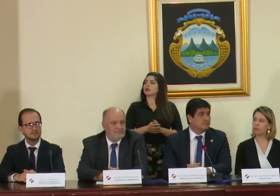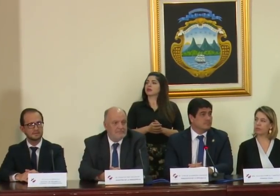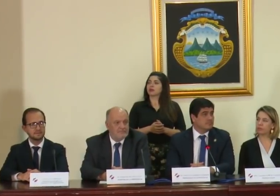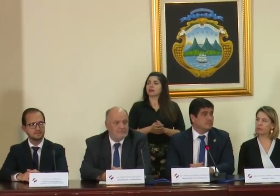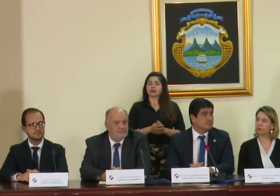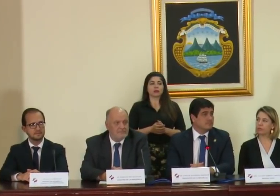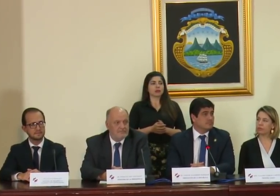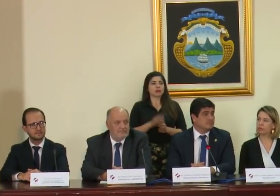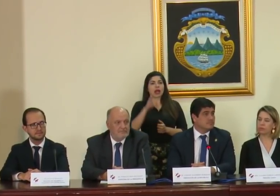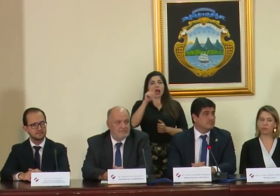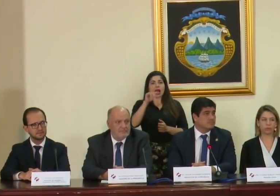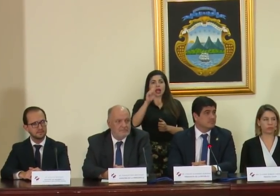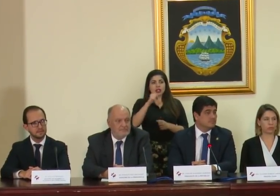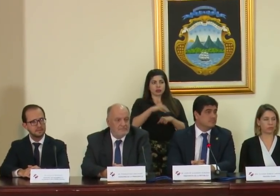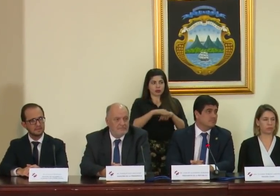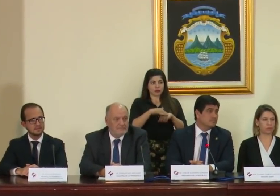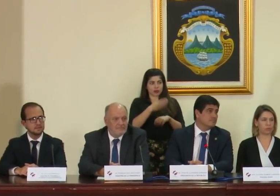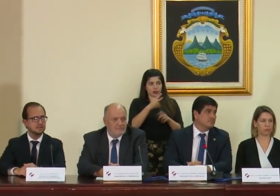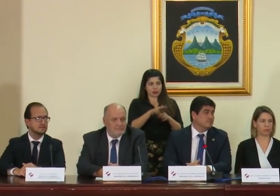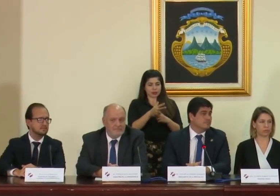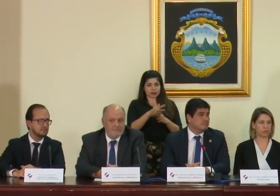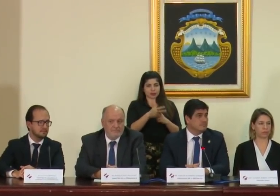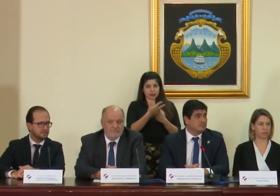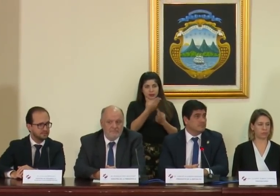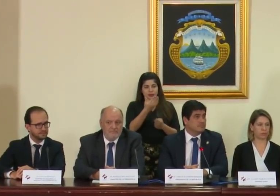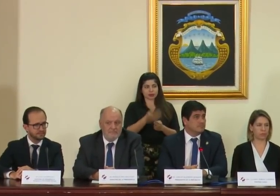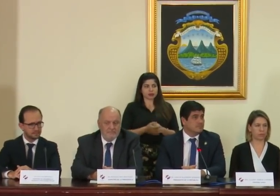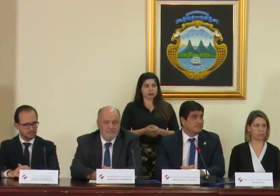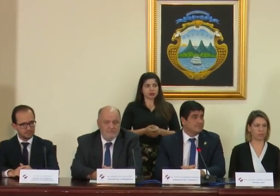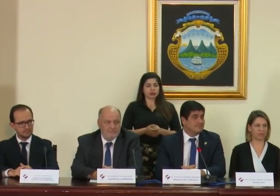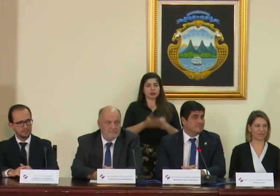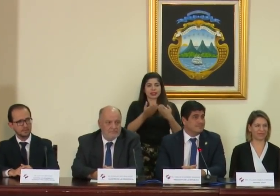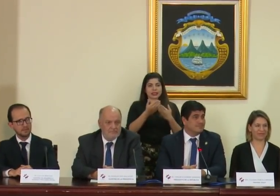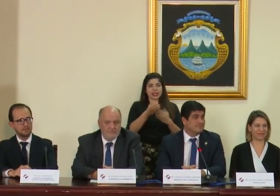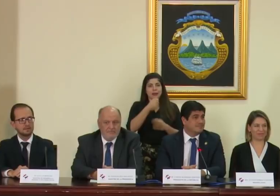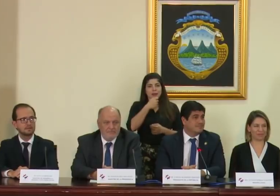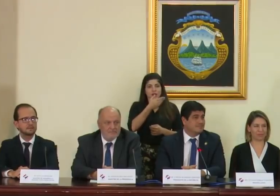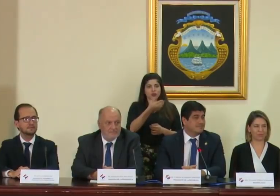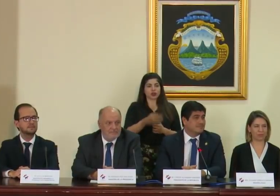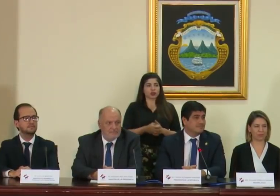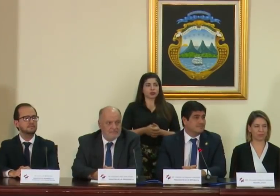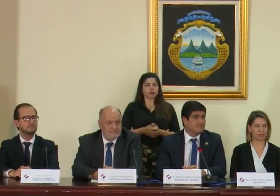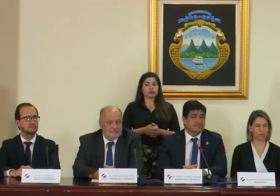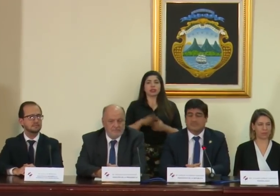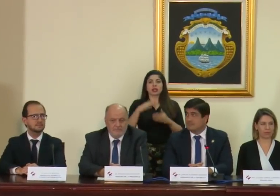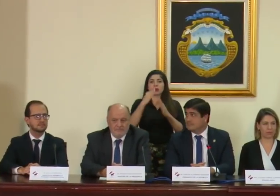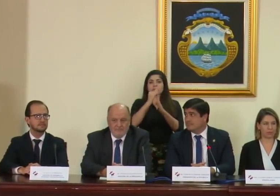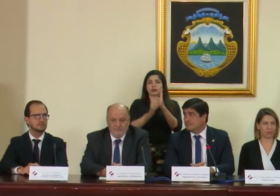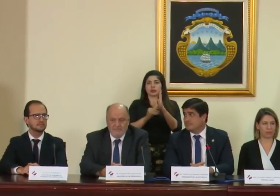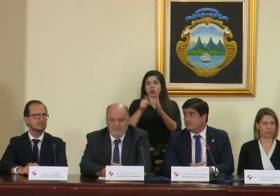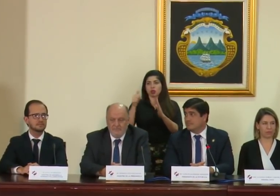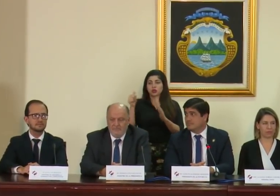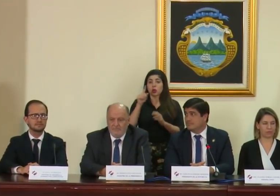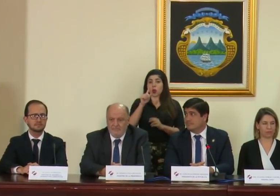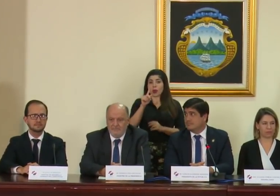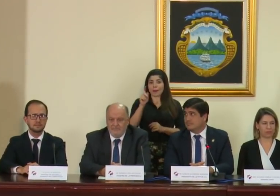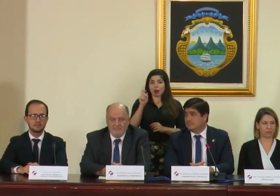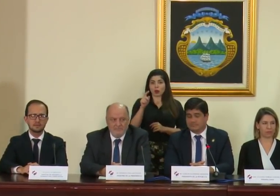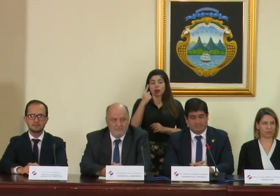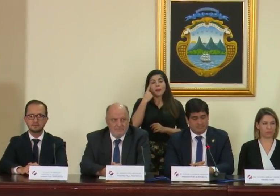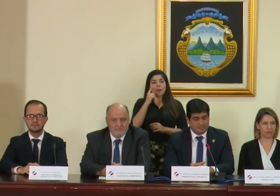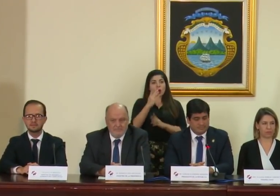inmediato les voy a... Don Carlos, por favor, iniciemos con usted, que lo veo más cerca al micrófono, por favor, y ya noto lo demás. Una consulta